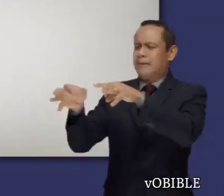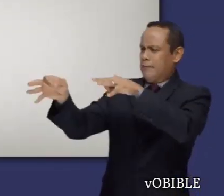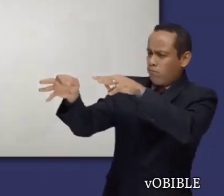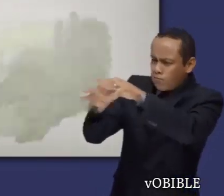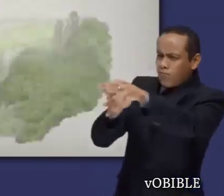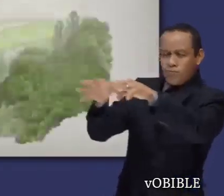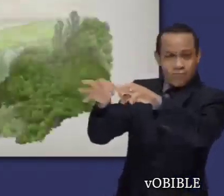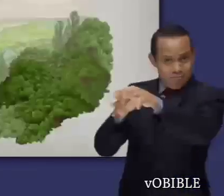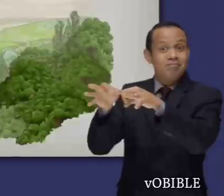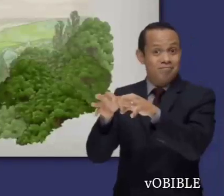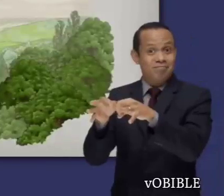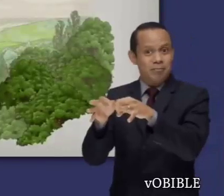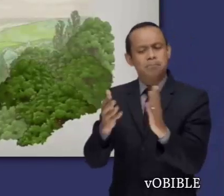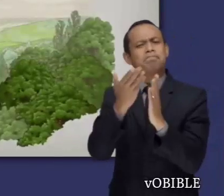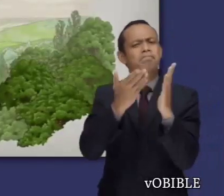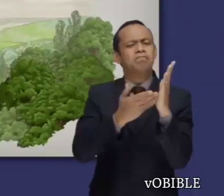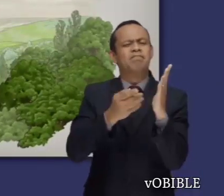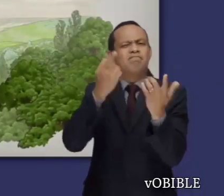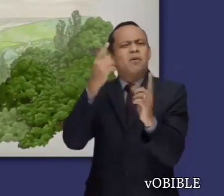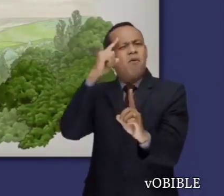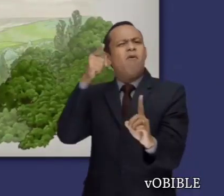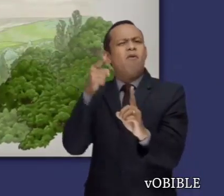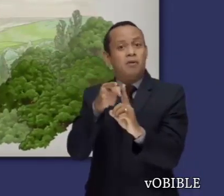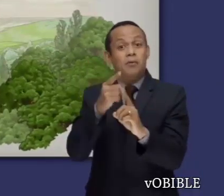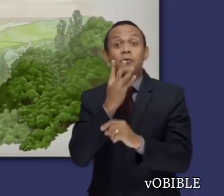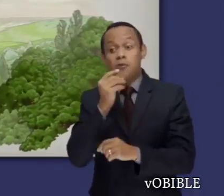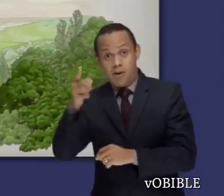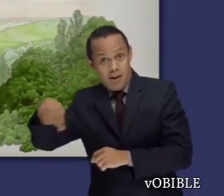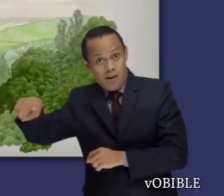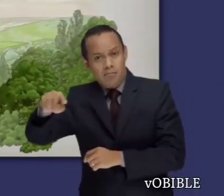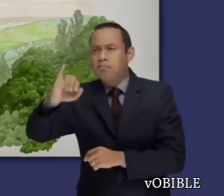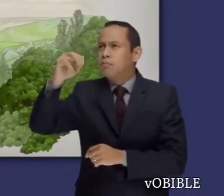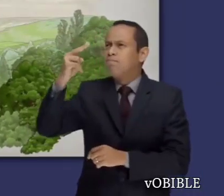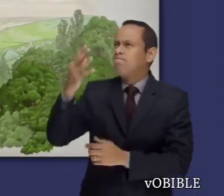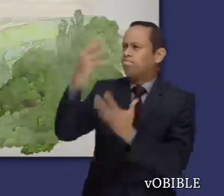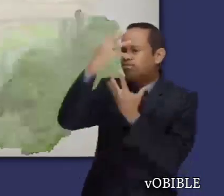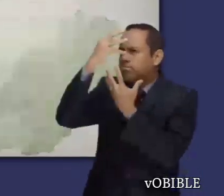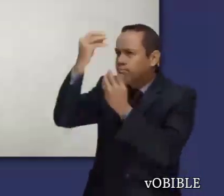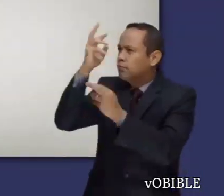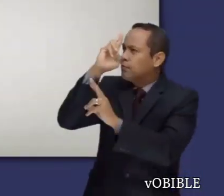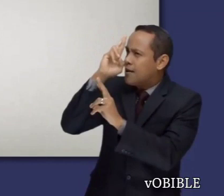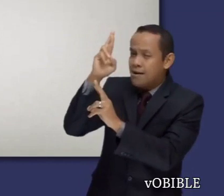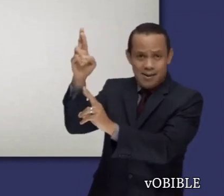Deuteronomio anima a los israelitas a amar a Jehová y a obedecerle en la tierra que él les iba a dar.